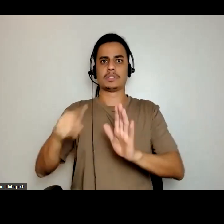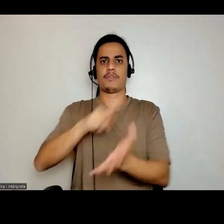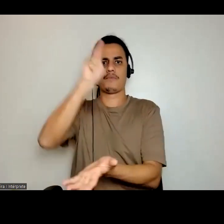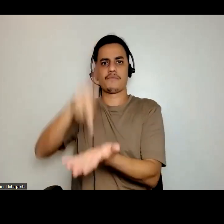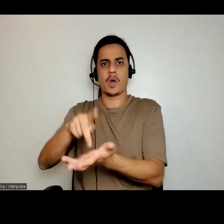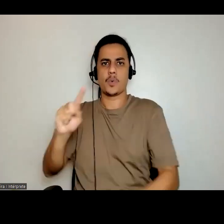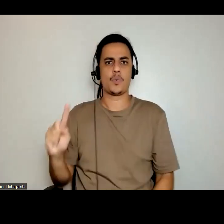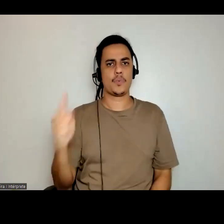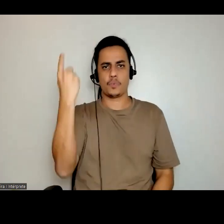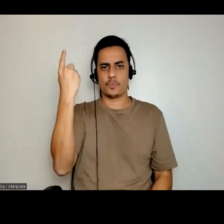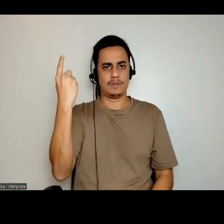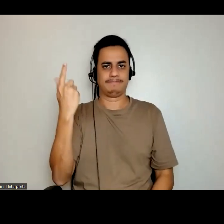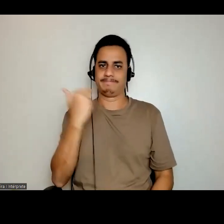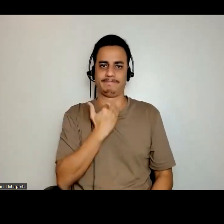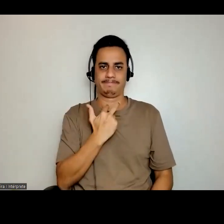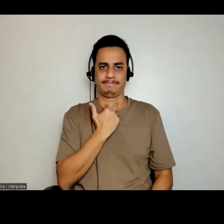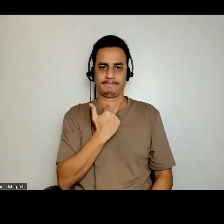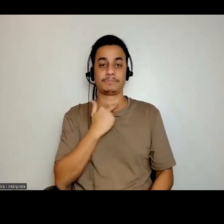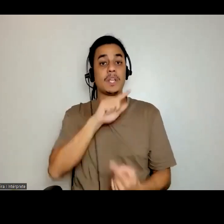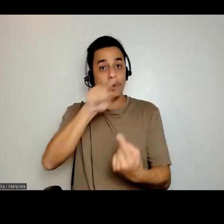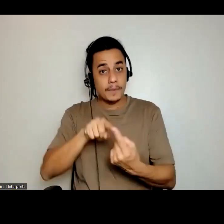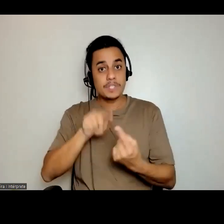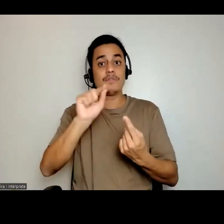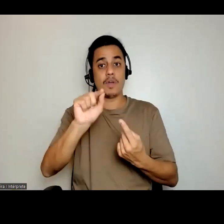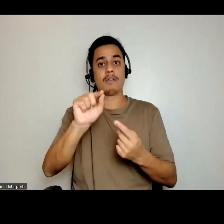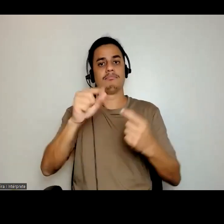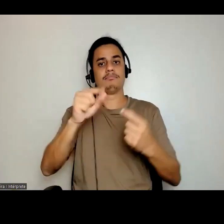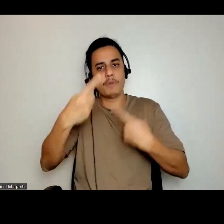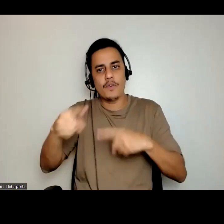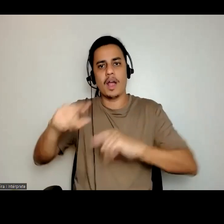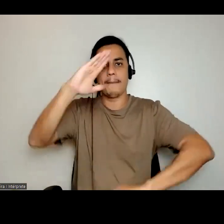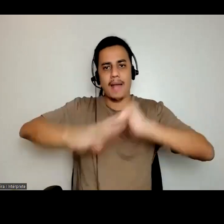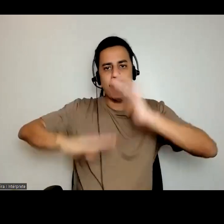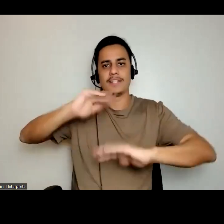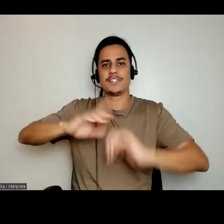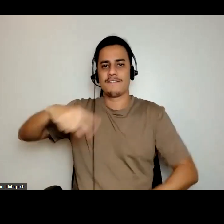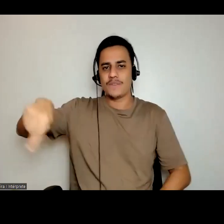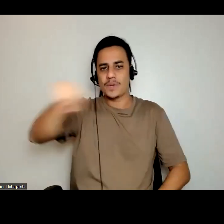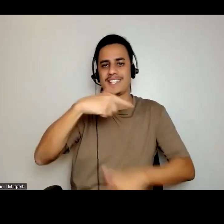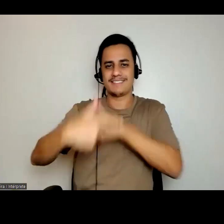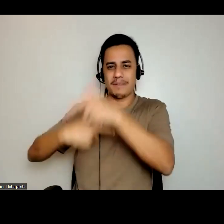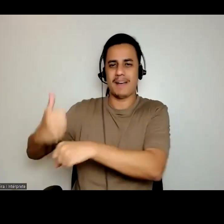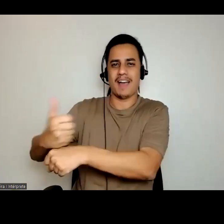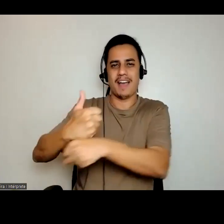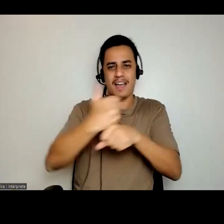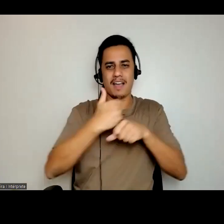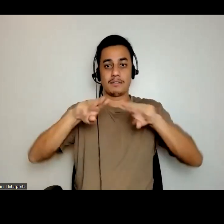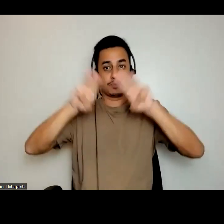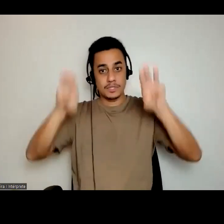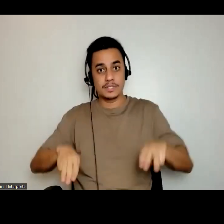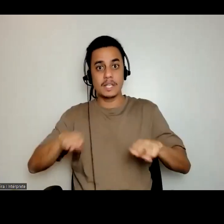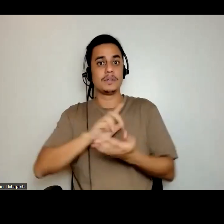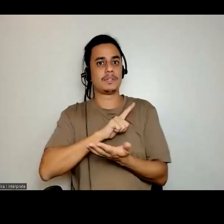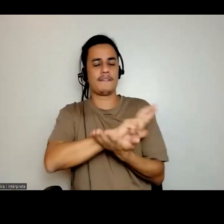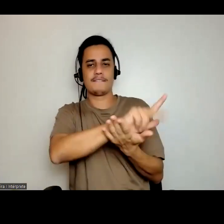é provocar os trabalhadores e trabalhadoras de museus a atuarem em museus de diferentes tipologias em